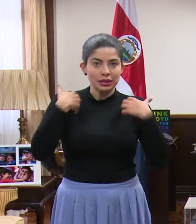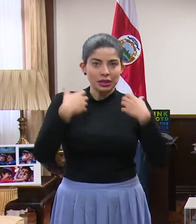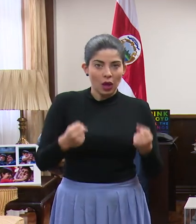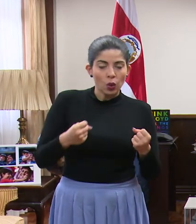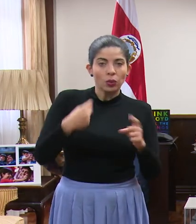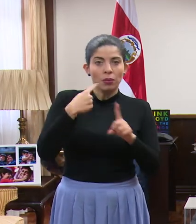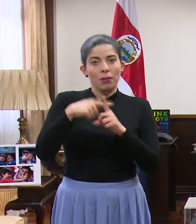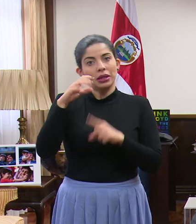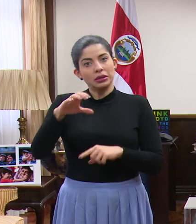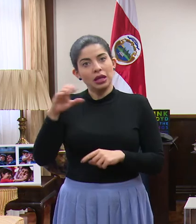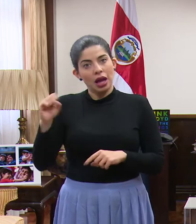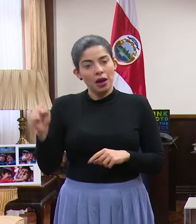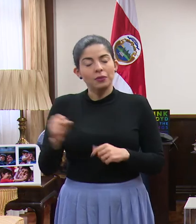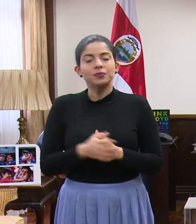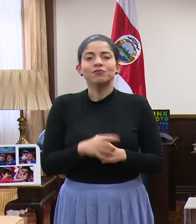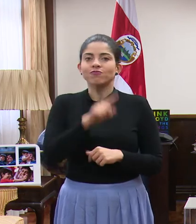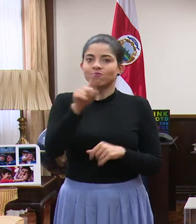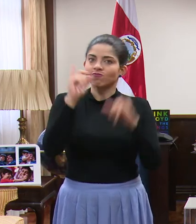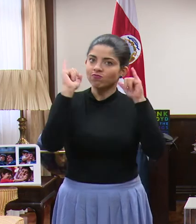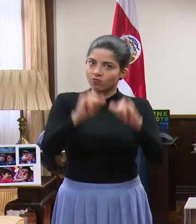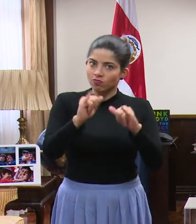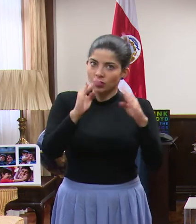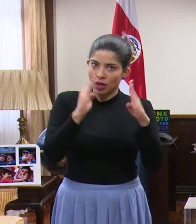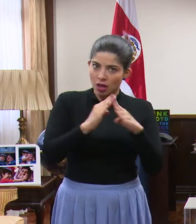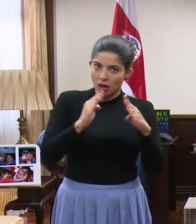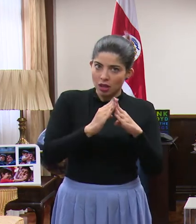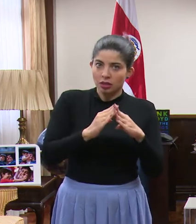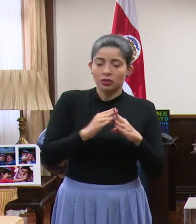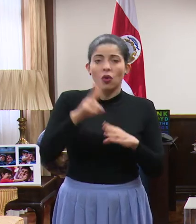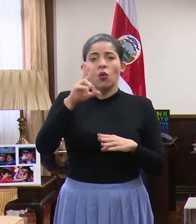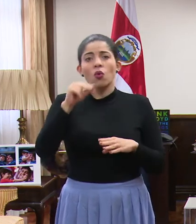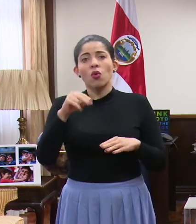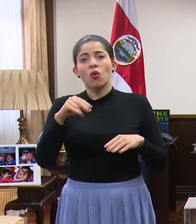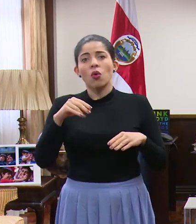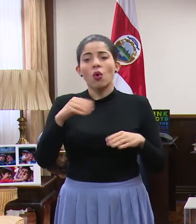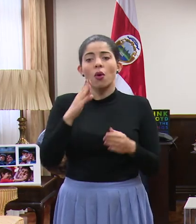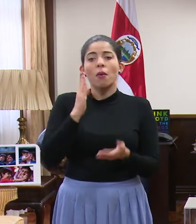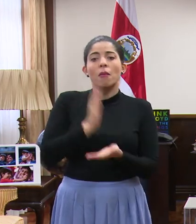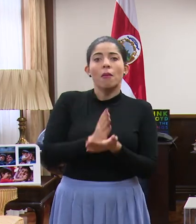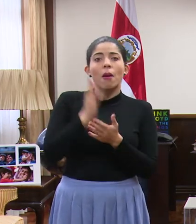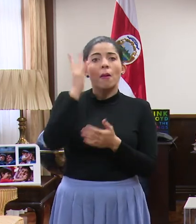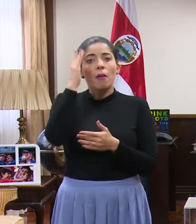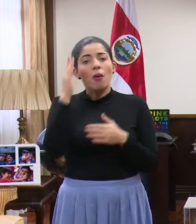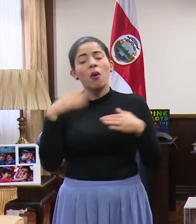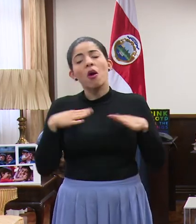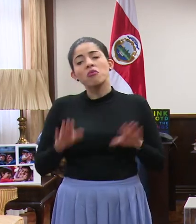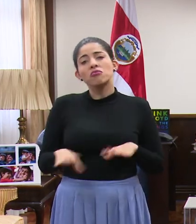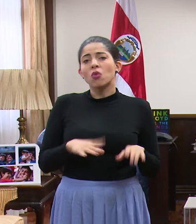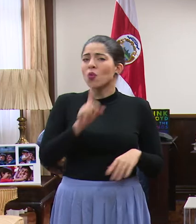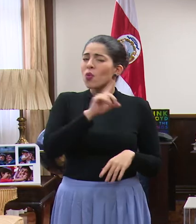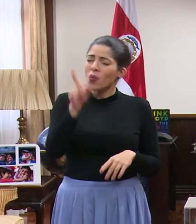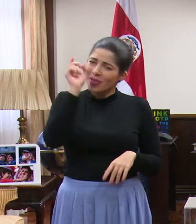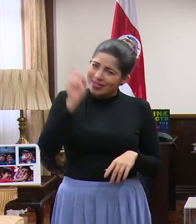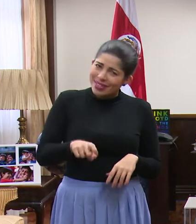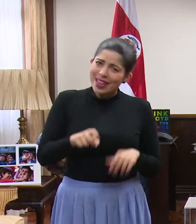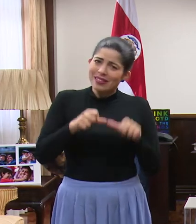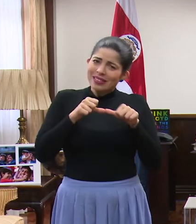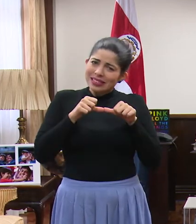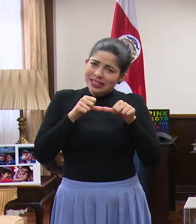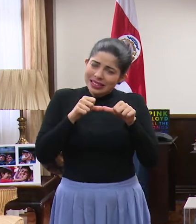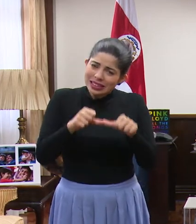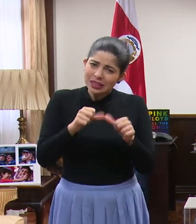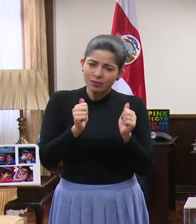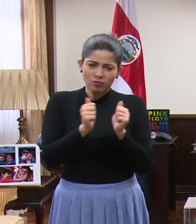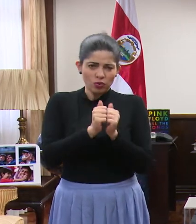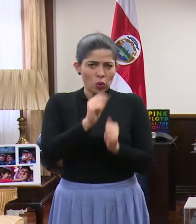Salud como de la caja, quedarse en casa, no bajemos la guardia en esto, tenemos que seguir estrictamente y de manera